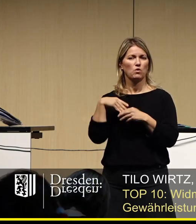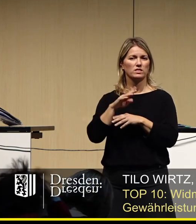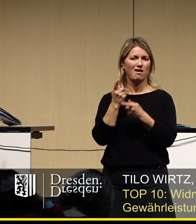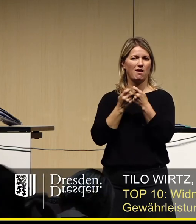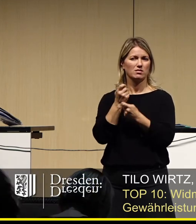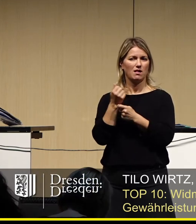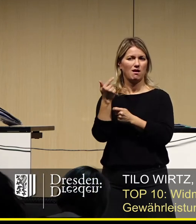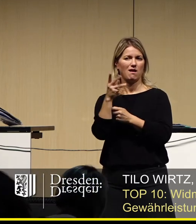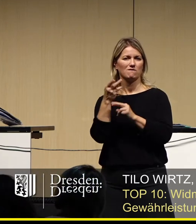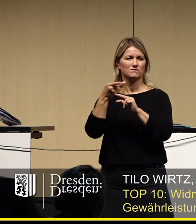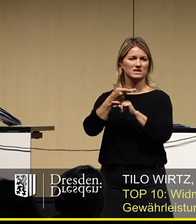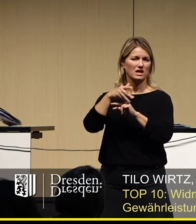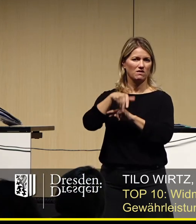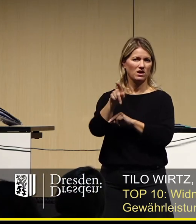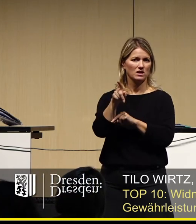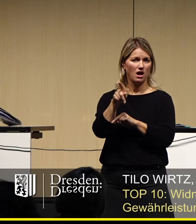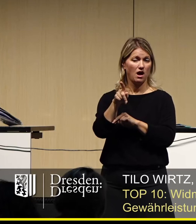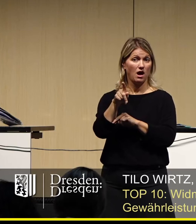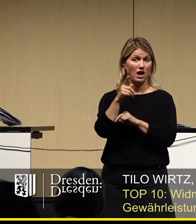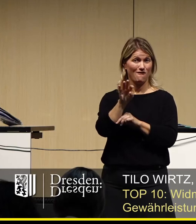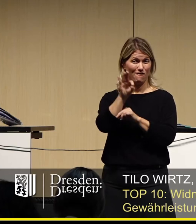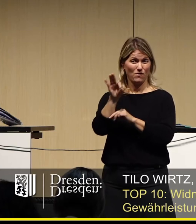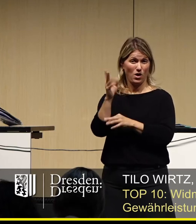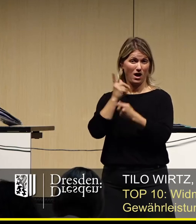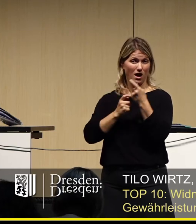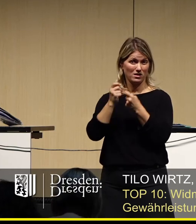wo ich nicht weiß, ob die Händler gut vertreten haben.